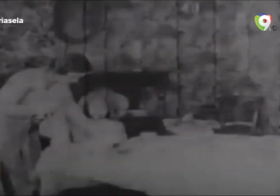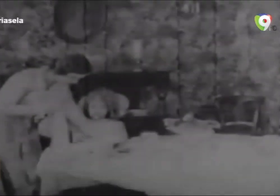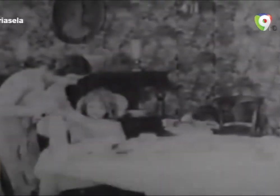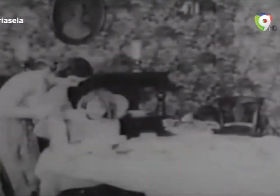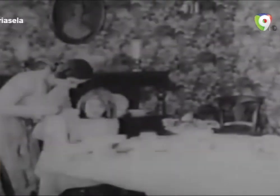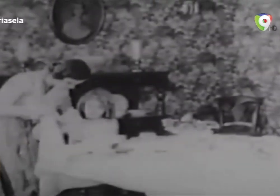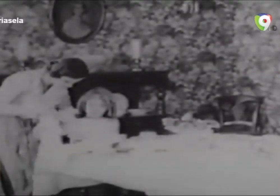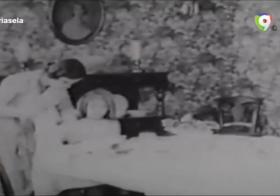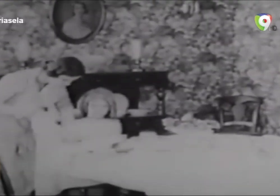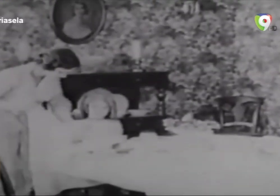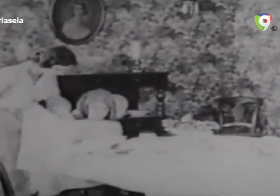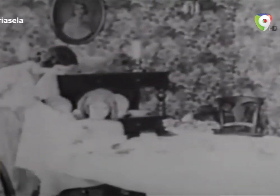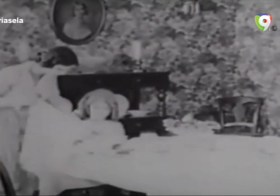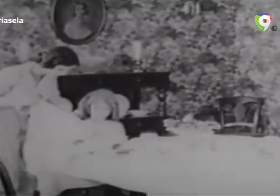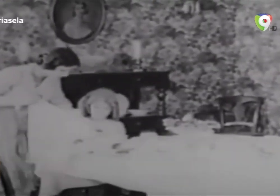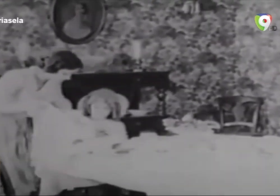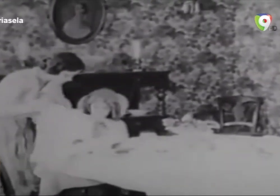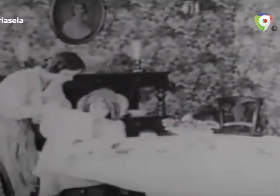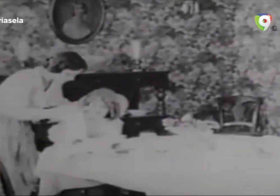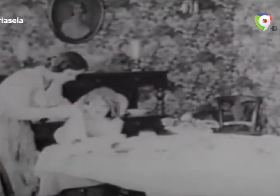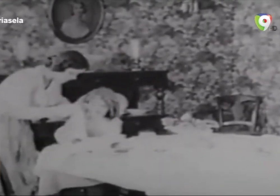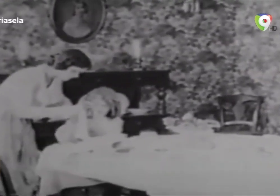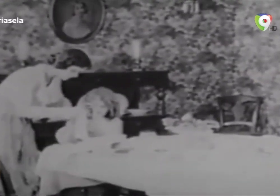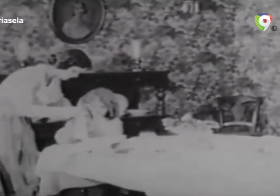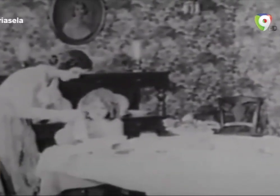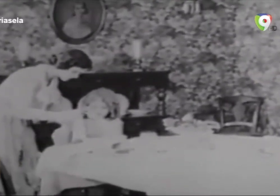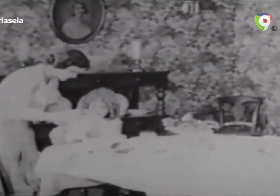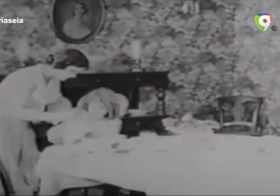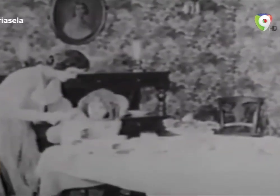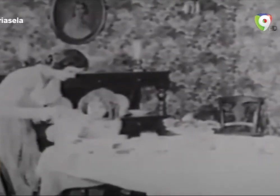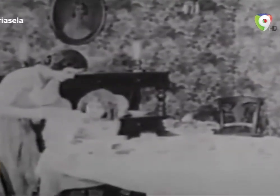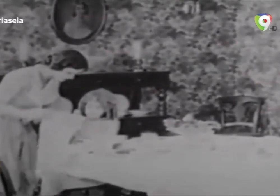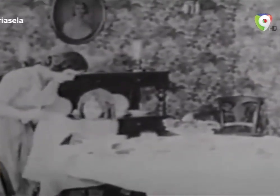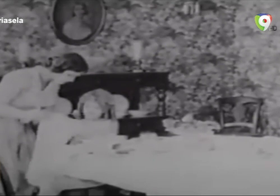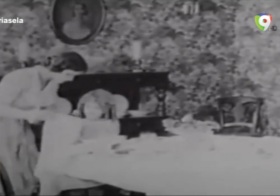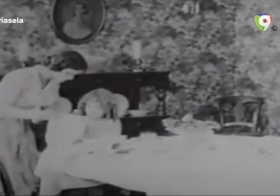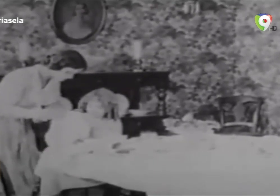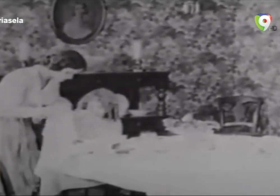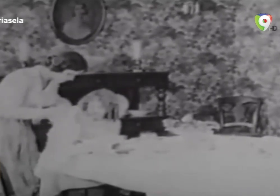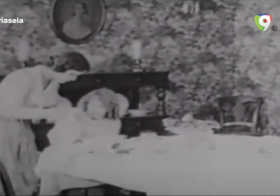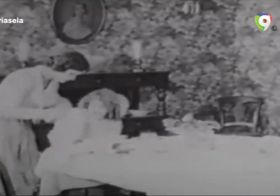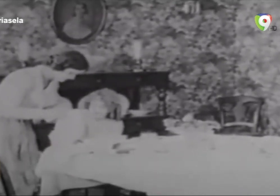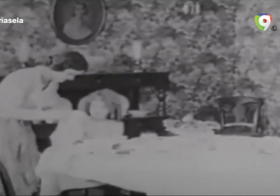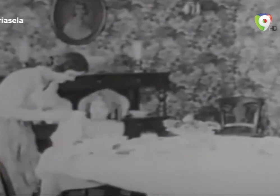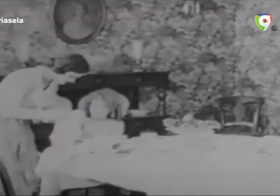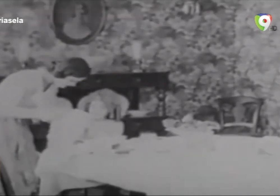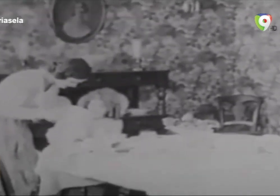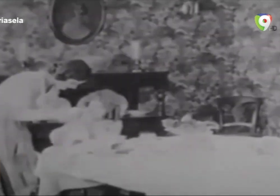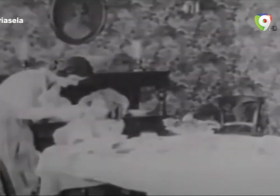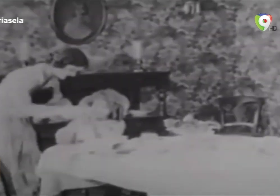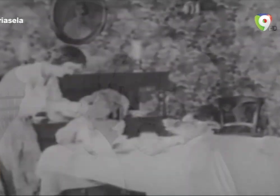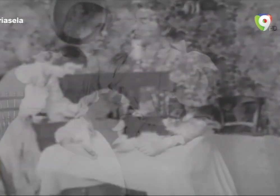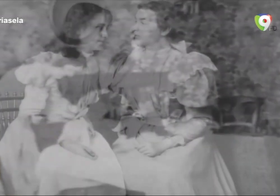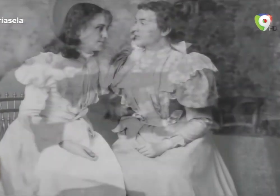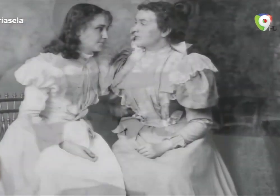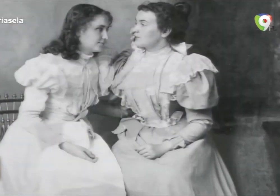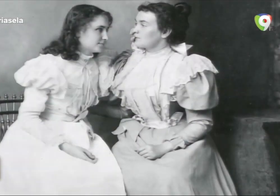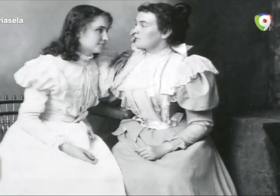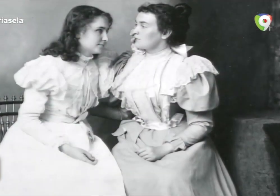visto en mi infancia. Son personas que viven en la oscuridad, en un mundo silencioso y oscuro. Sin embargo,